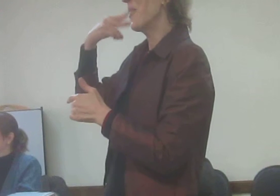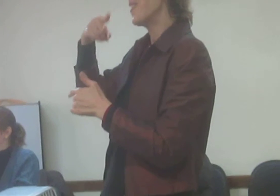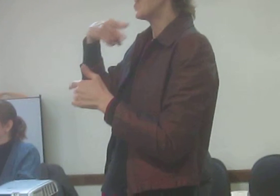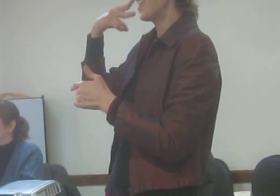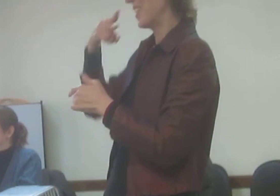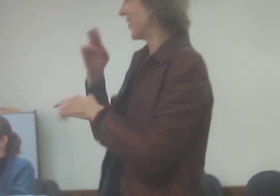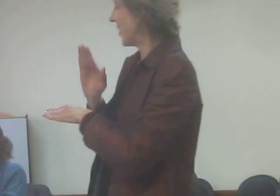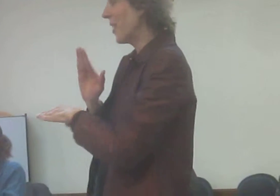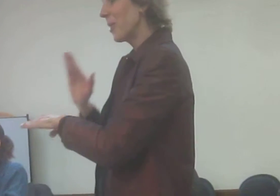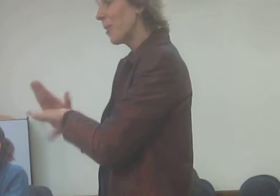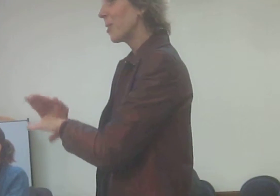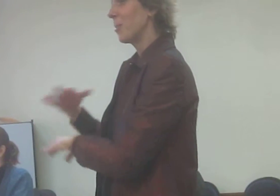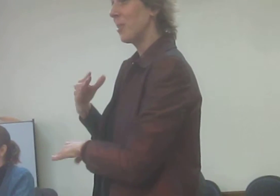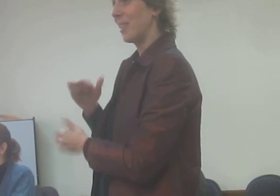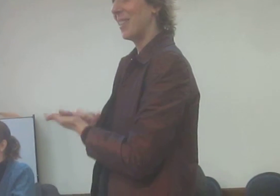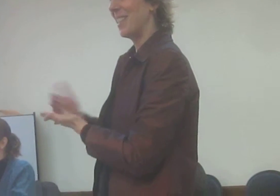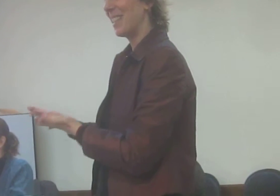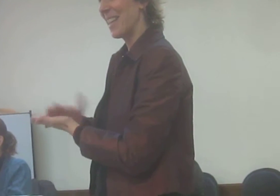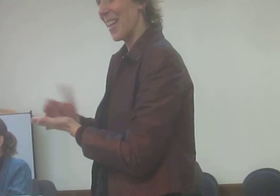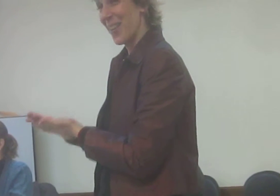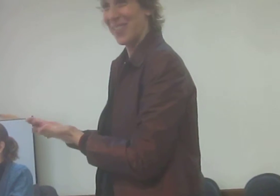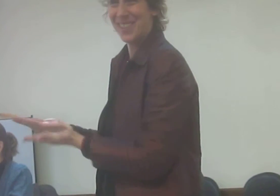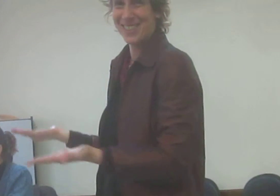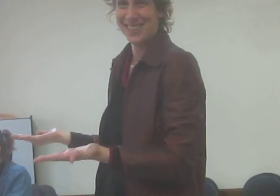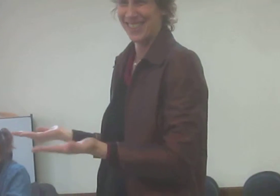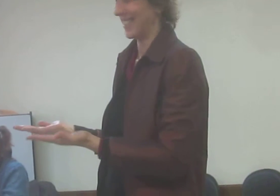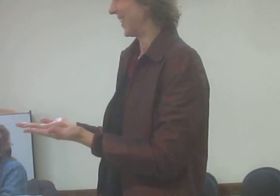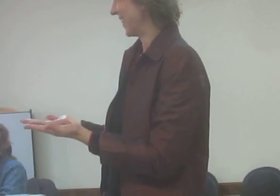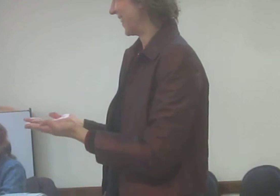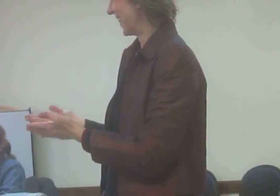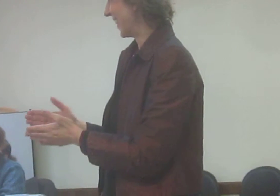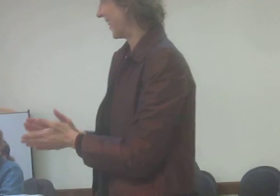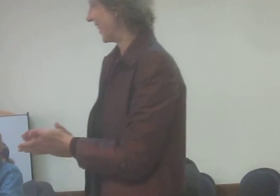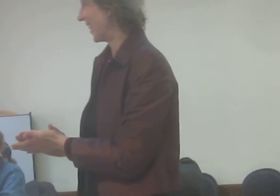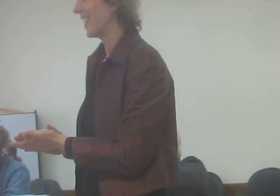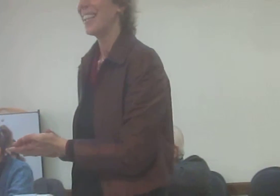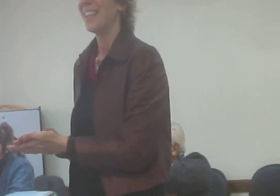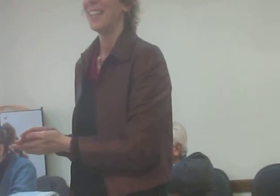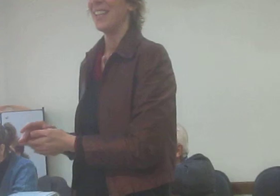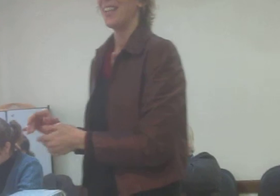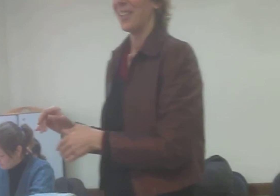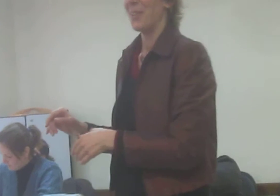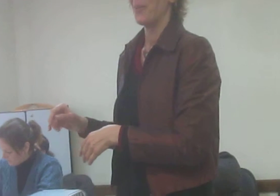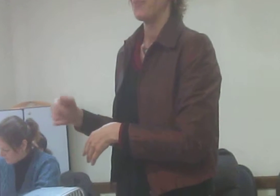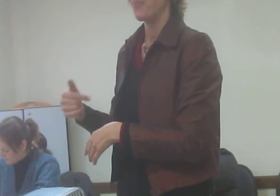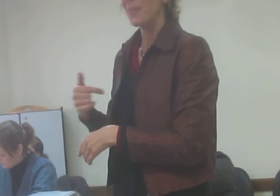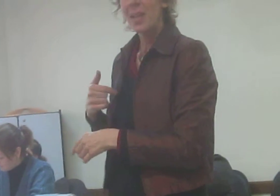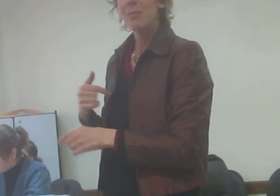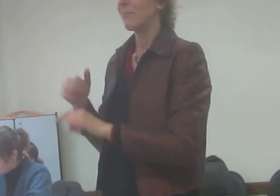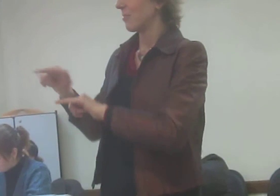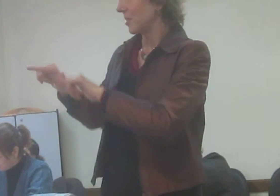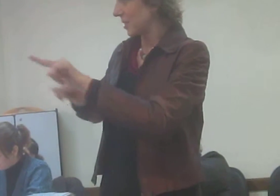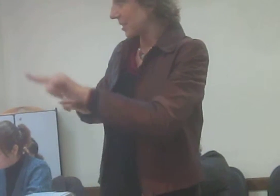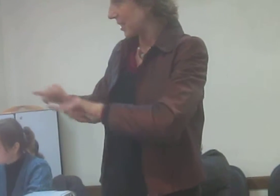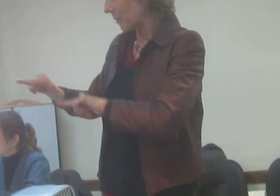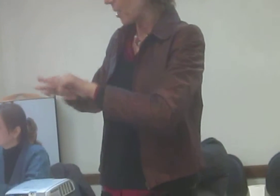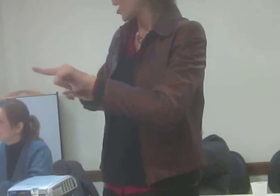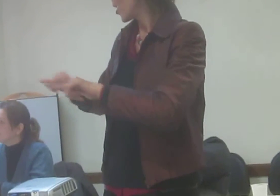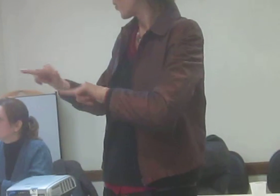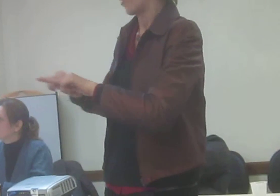ajudar todos nós aqui. Eu trabalho com... Eu nunca tive a oportunidade de trabalhar com os surdos, né? E conheci o trabalho da Rafaela, de outra moça, que é